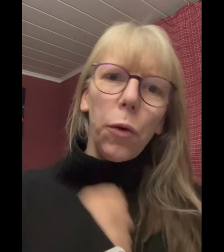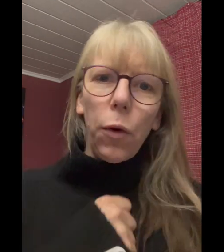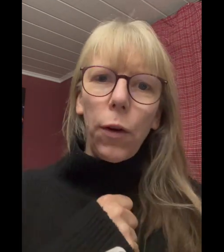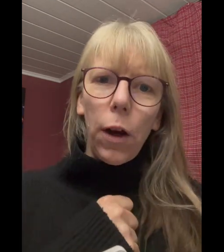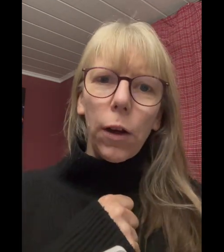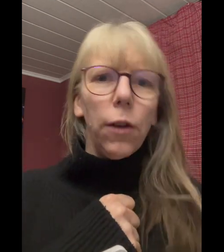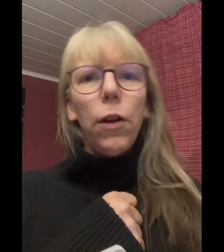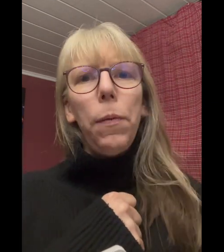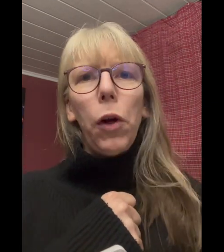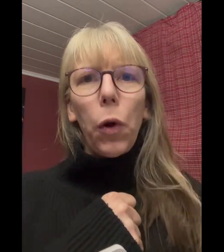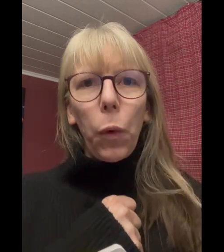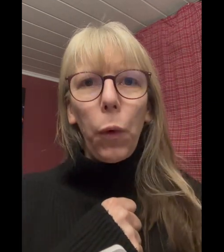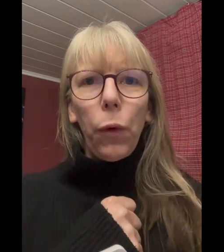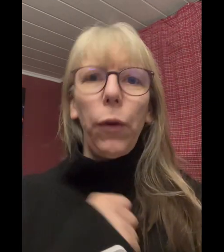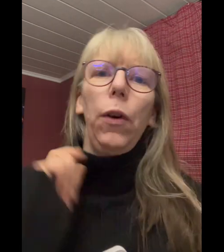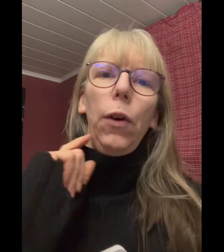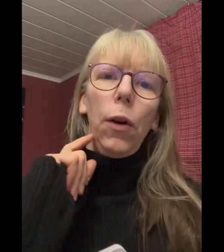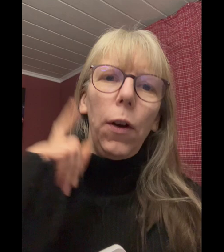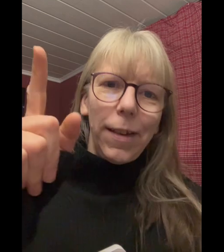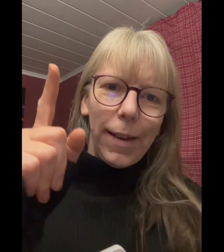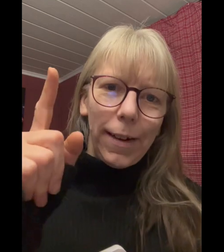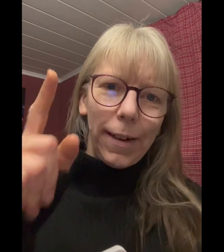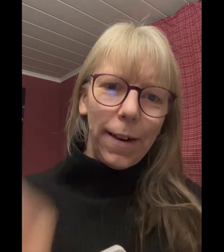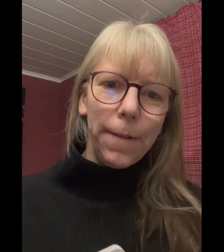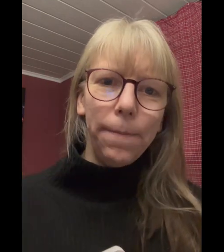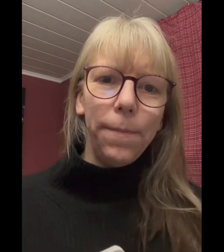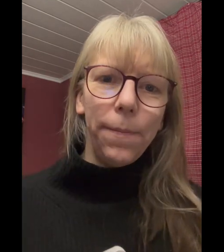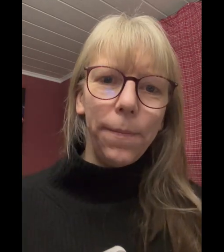schönen Tag. Ganz liebe Grüße, eure Sandra. Badenisches Badenisches Vielen